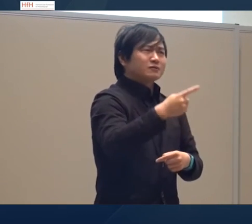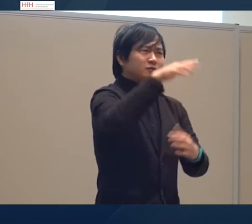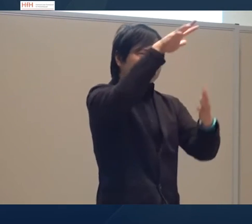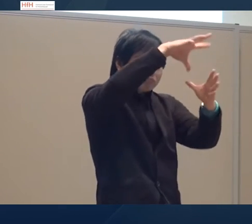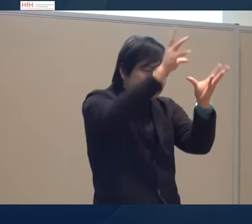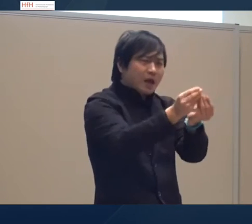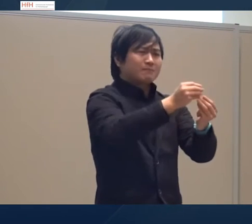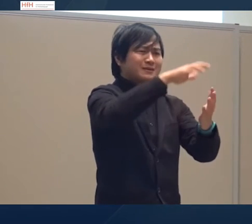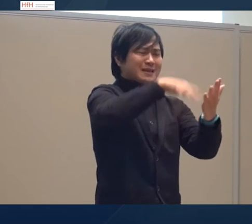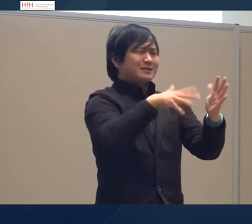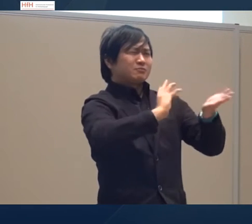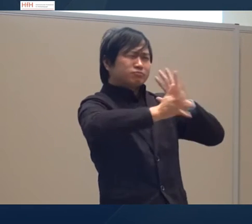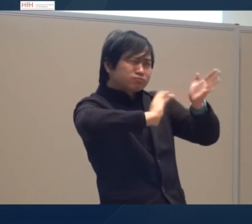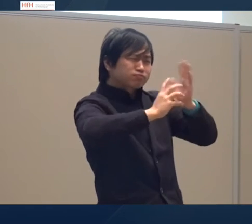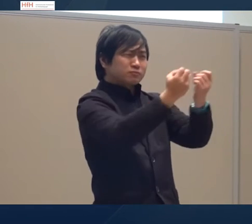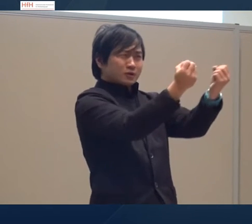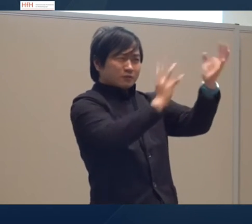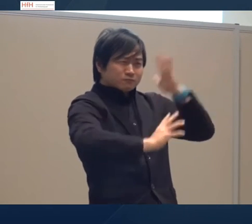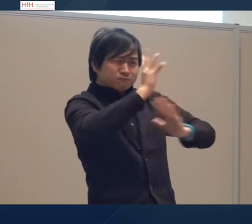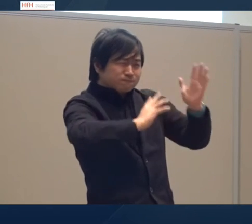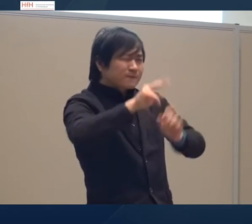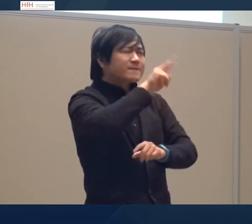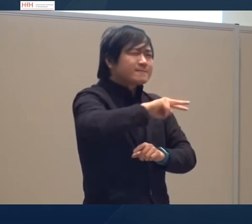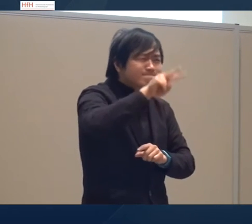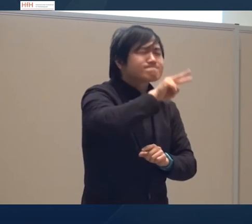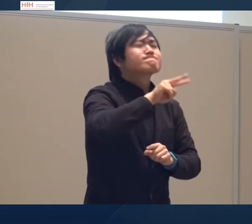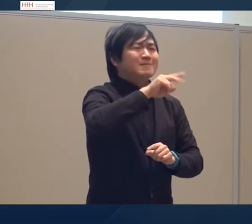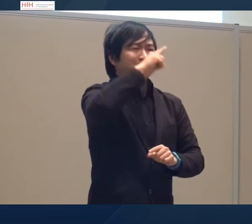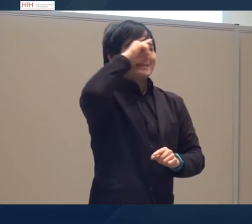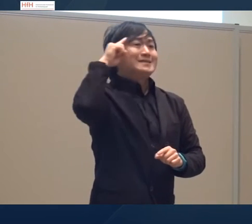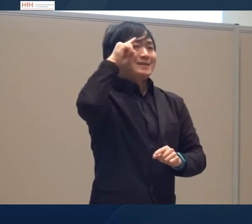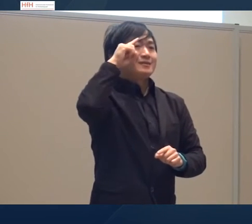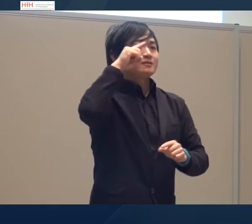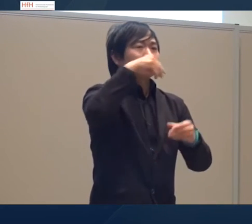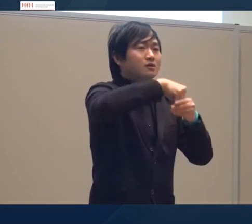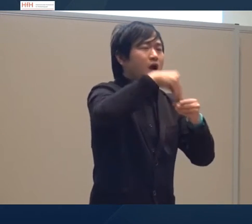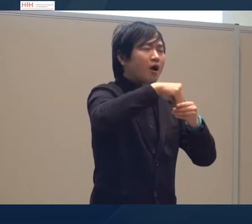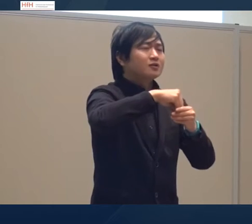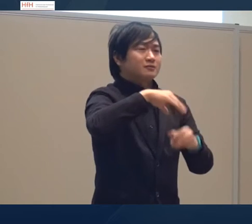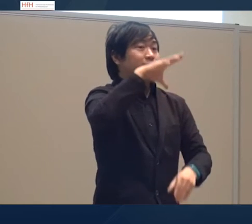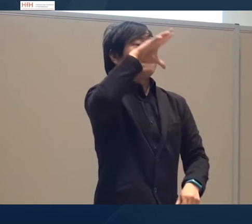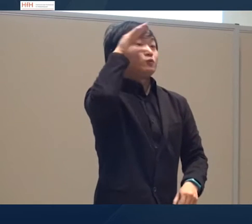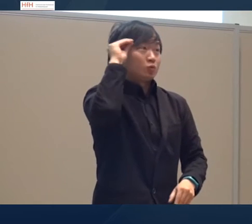Von dem Gesamttext, ist der inhaltlich Zusammenhäng, das haben wir zuerst beobachtet. Hat er einen Sinnzusammenhang? Kann man ihn verstehen?